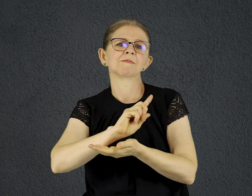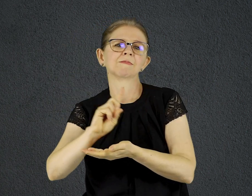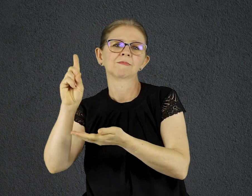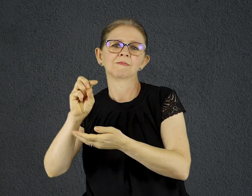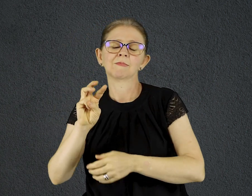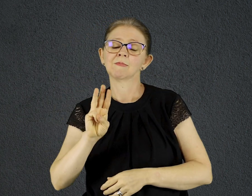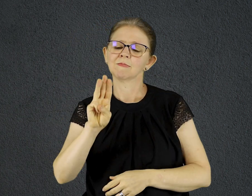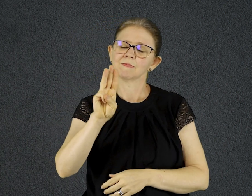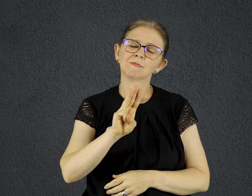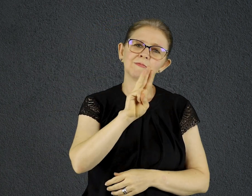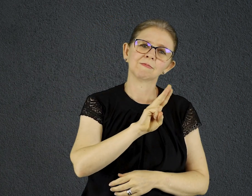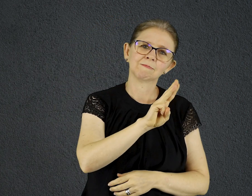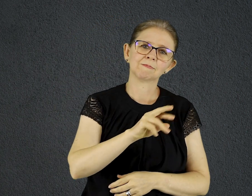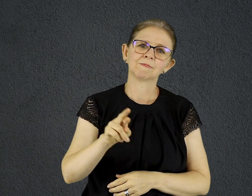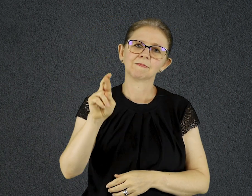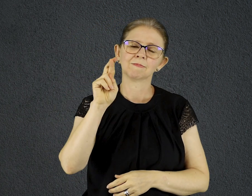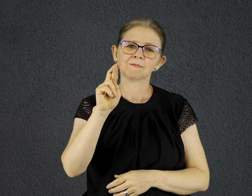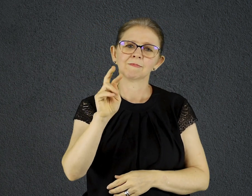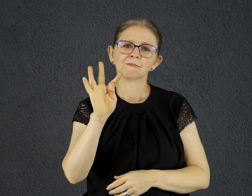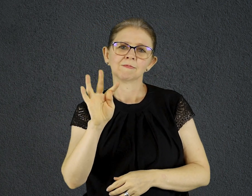transmundial.org.br.